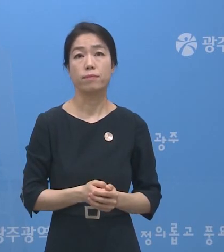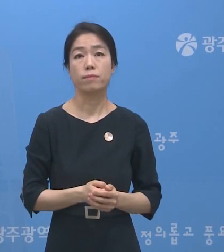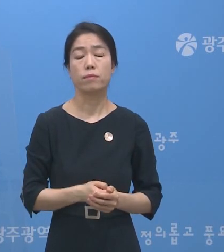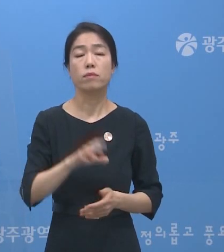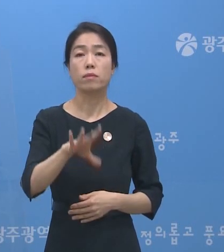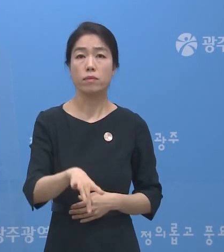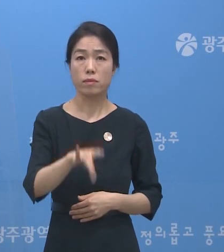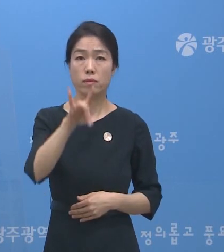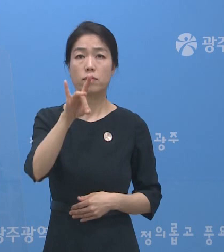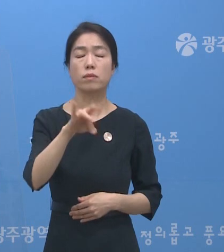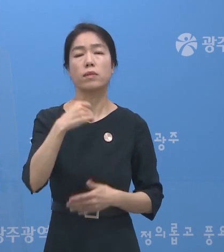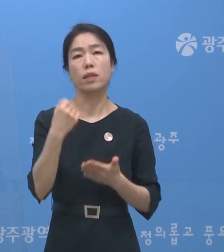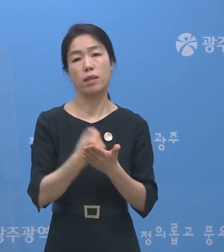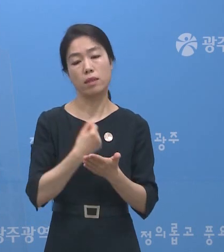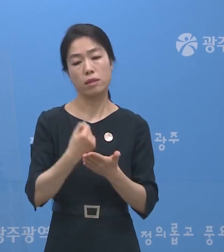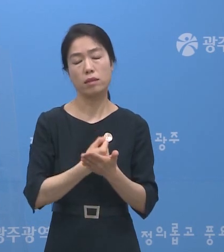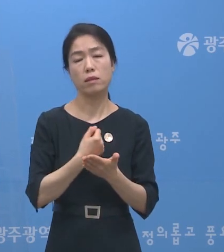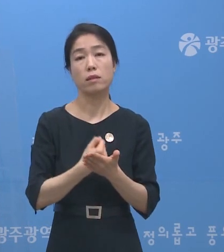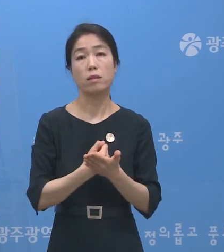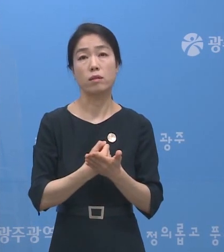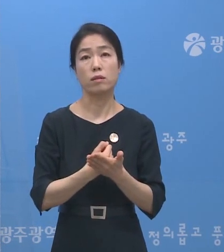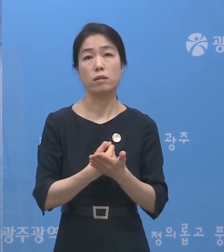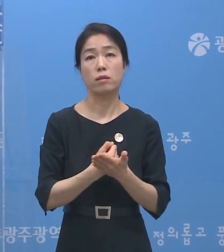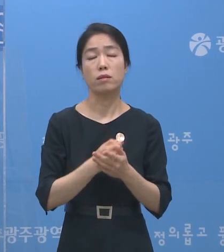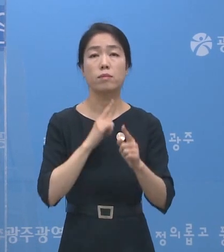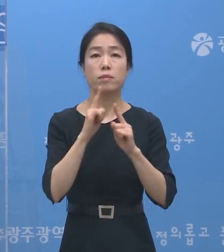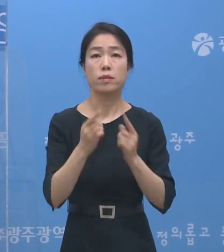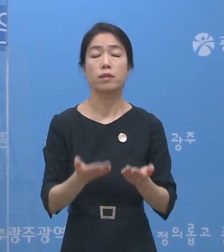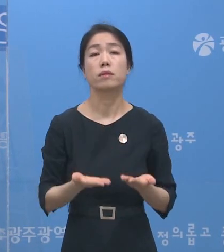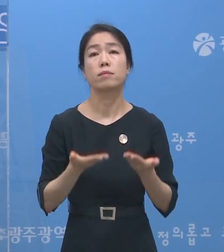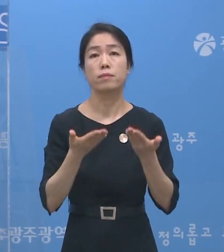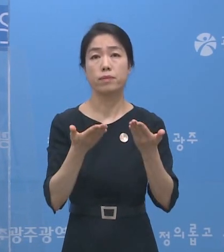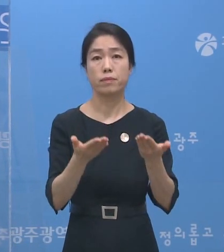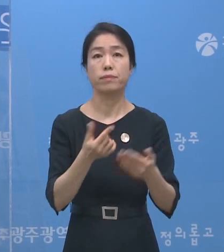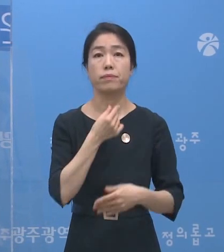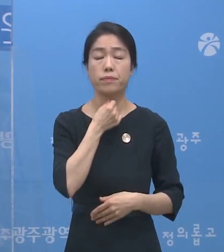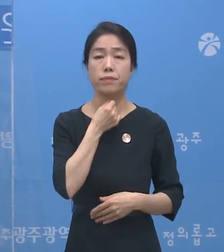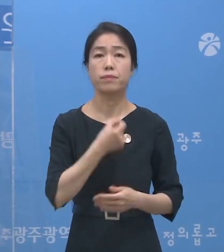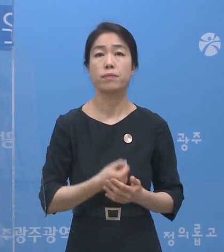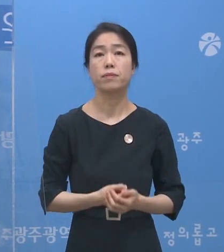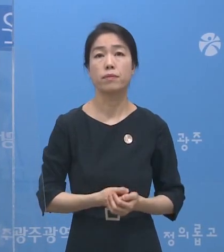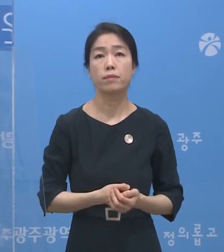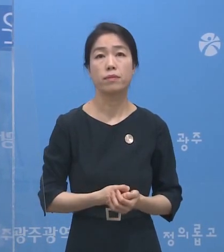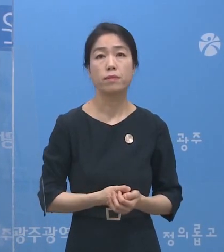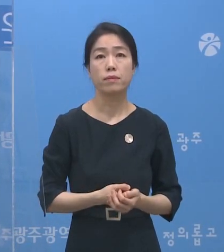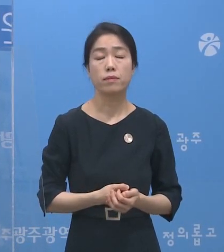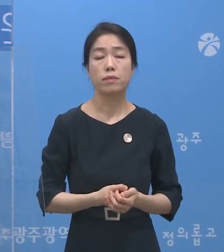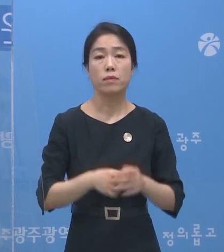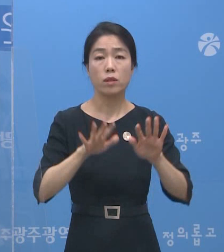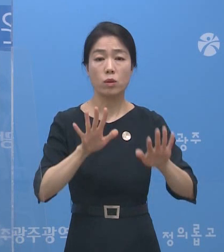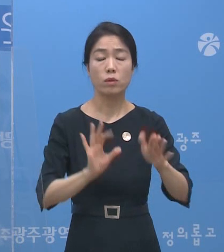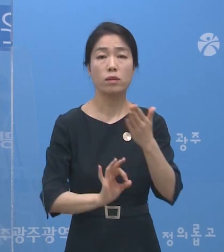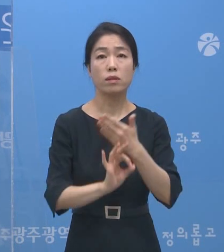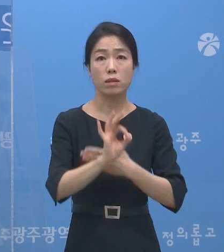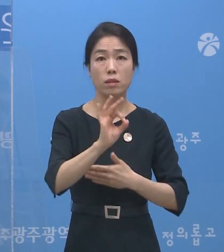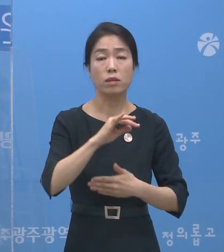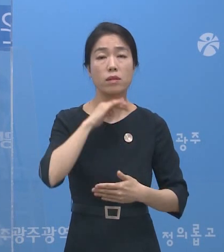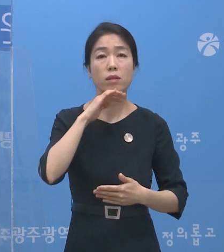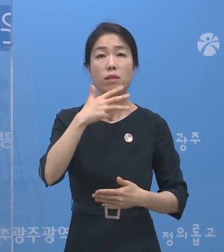먼저 안타까운 소식부터 전해드리겠습니다. 오늘 오전